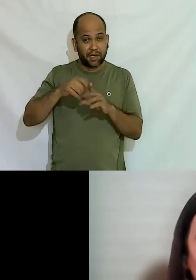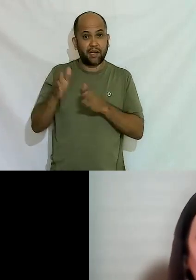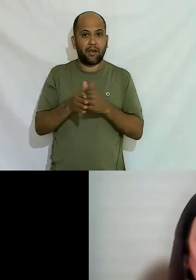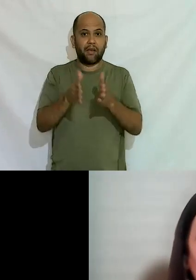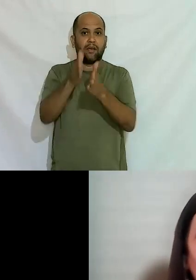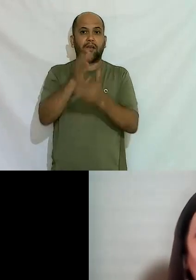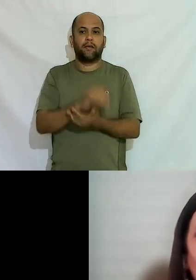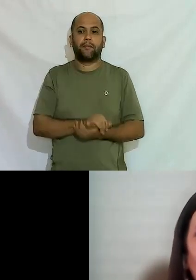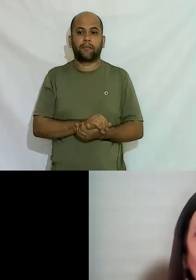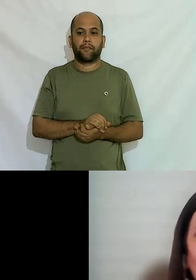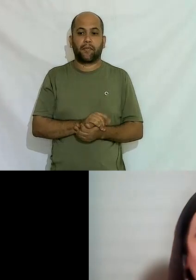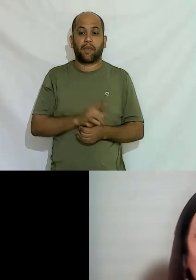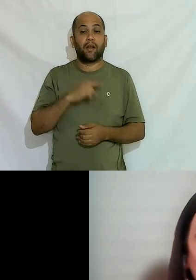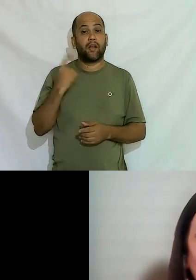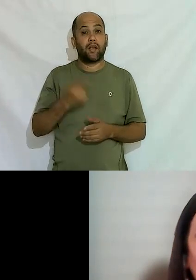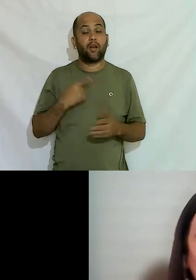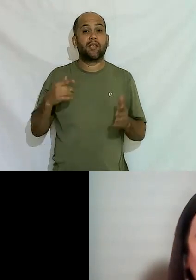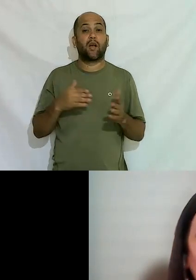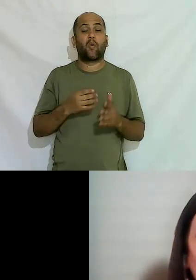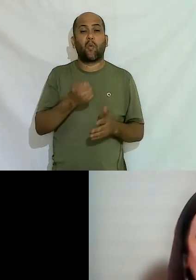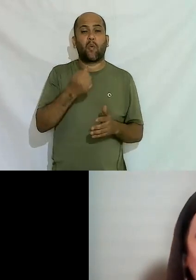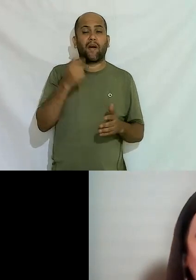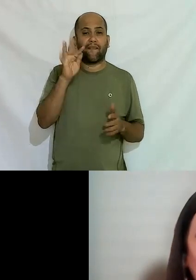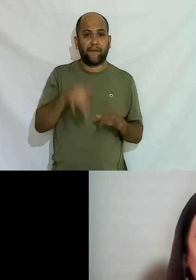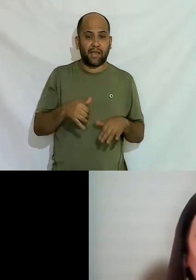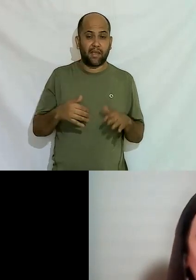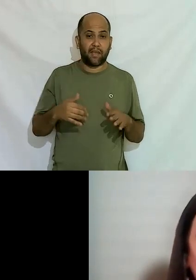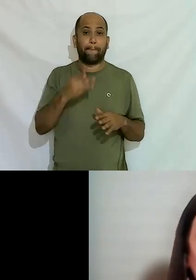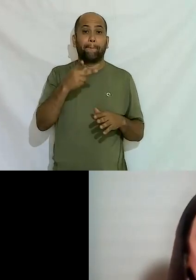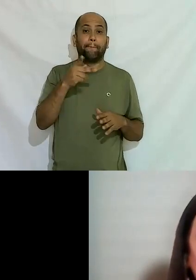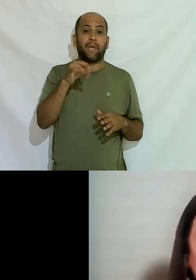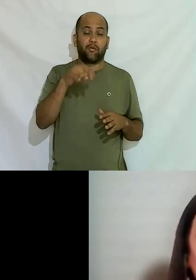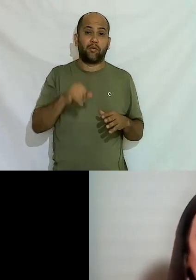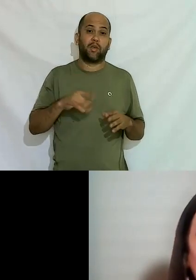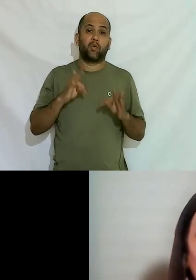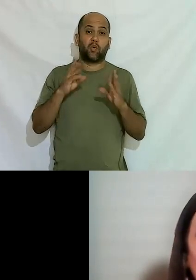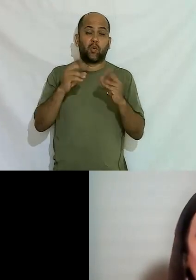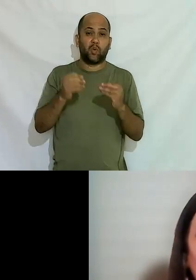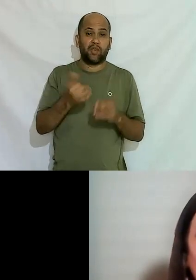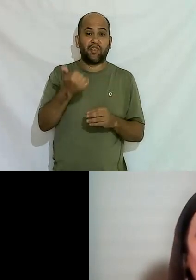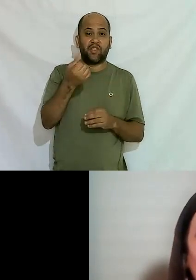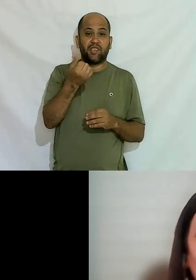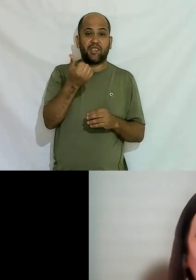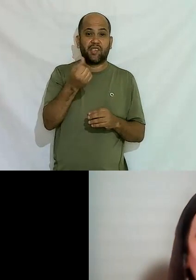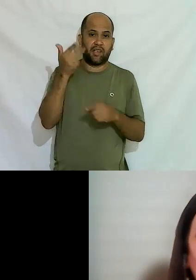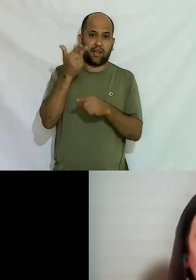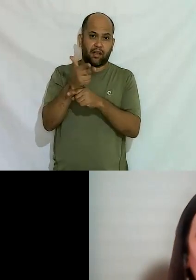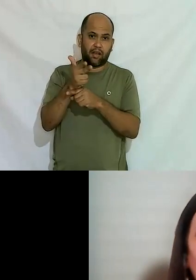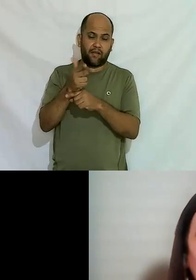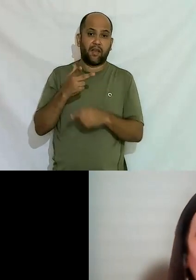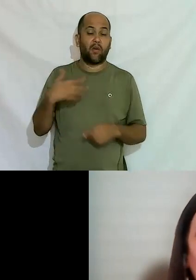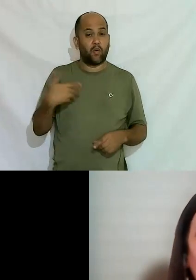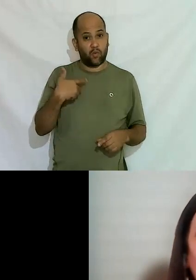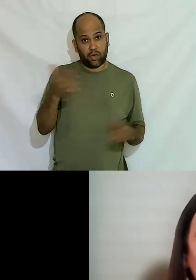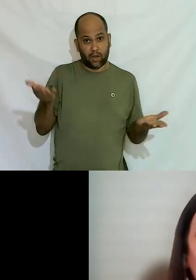essa é a nossa penúltima live do mês da carreira foram ao todo 16 lives essa é a 15ª live da